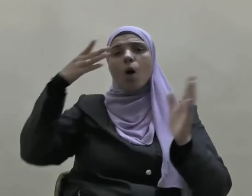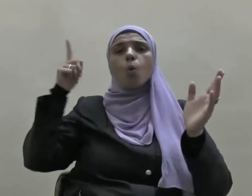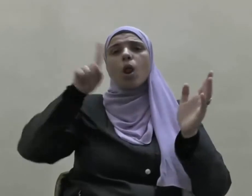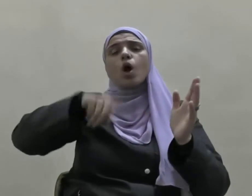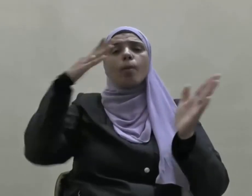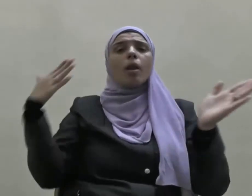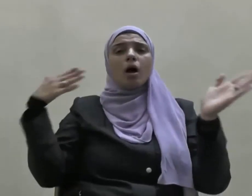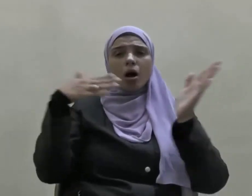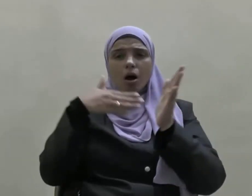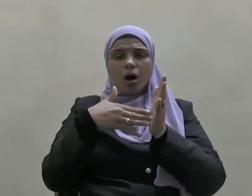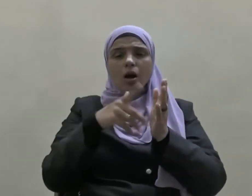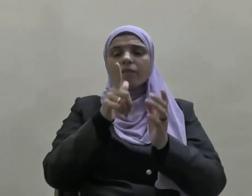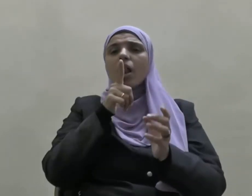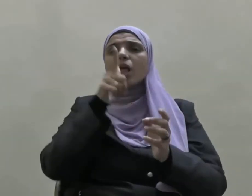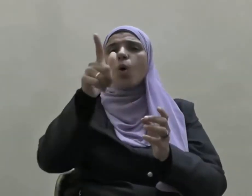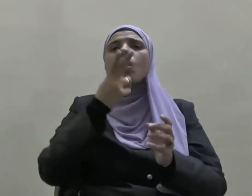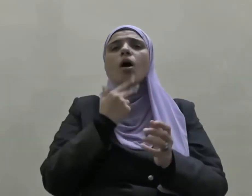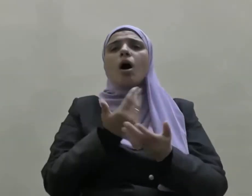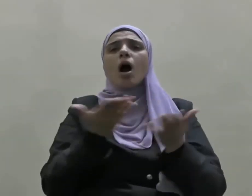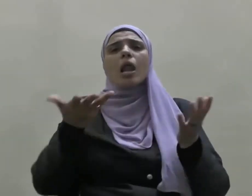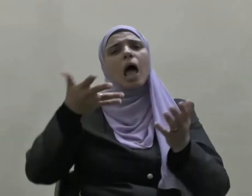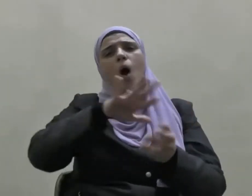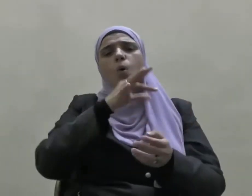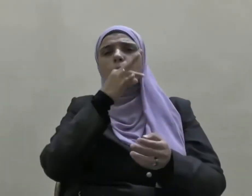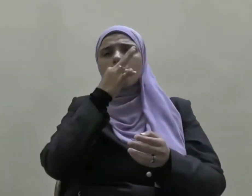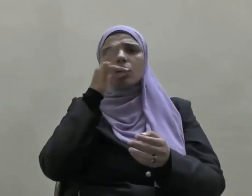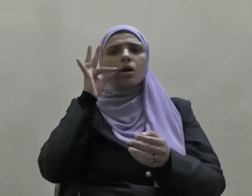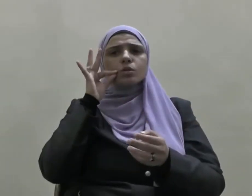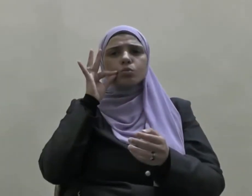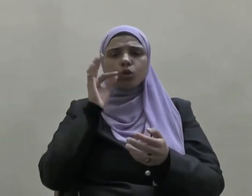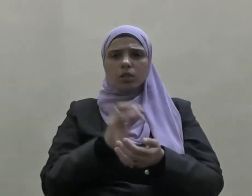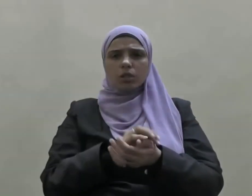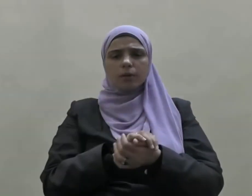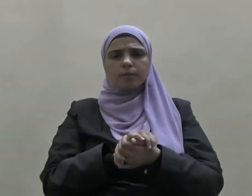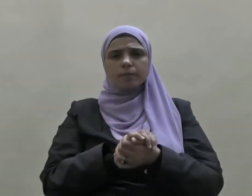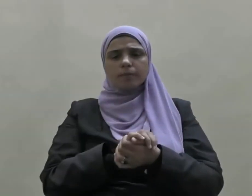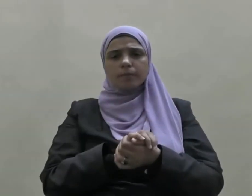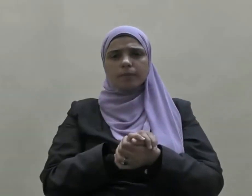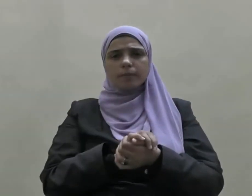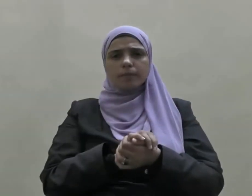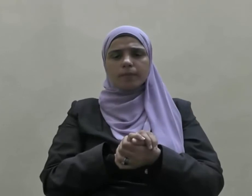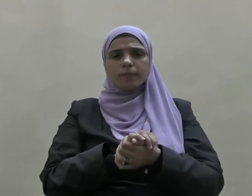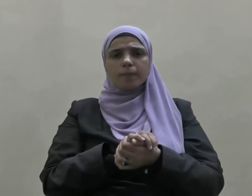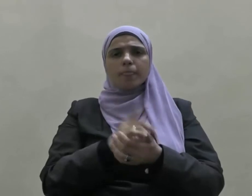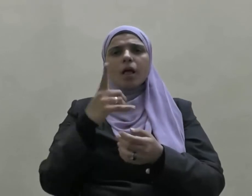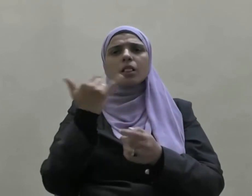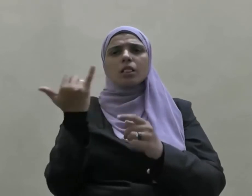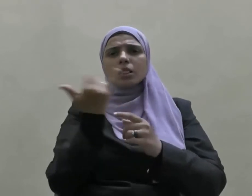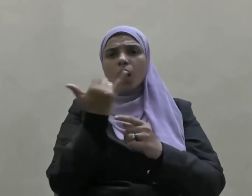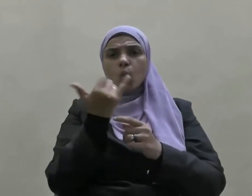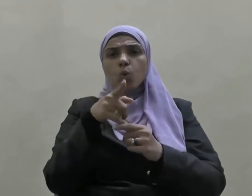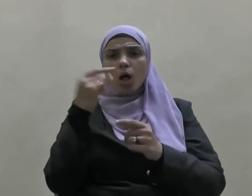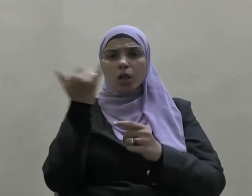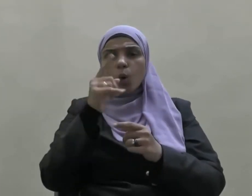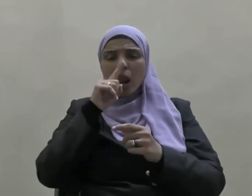واليوم الآخر فليقل خيرا أو ليصمت ضرورة